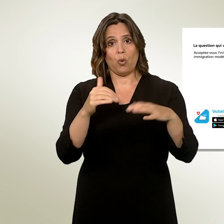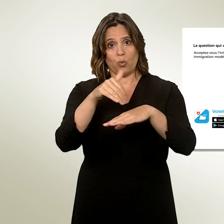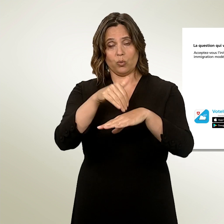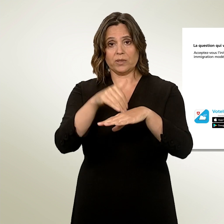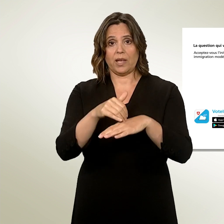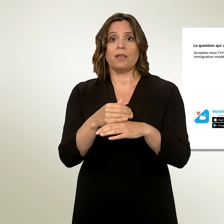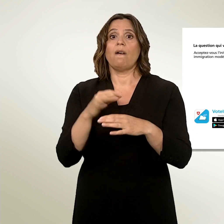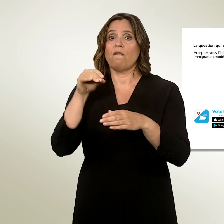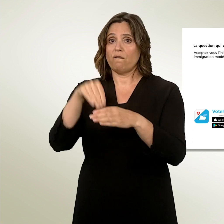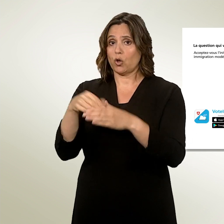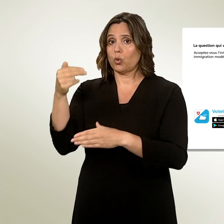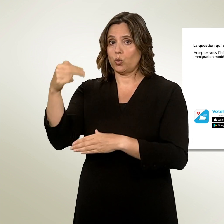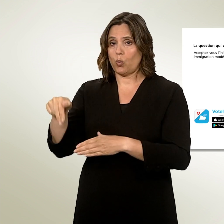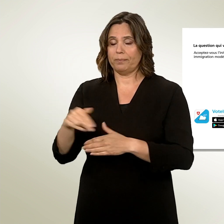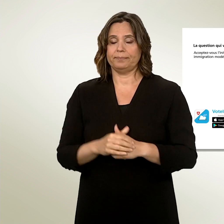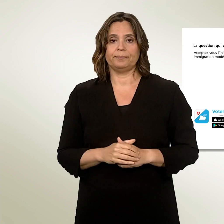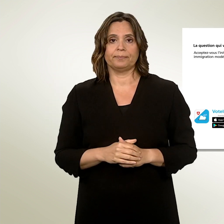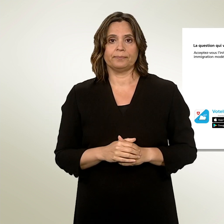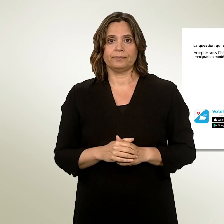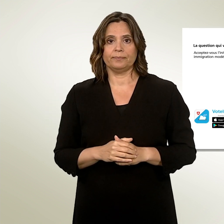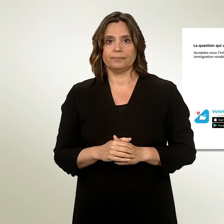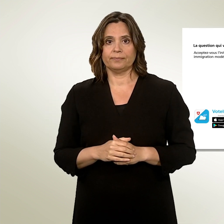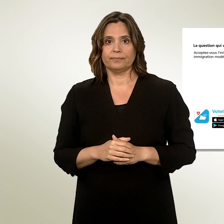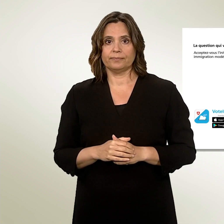de voter non à l'initiative. Merci. Merci.